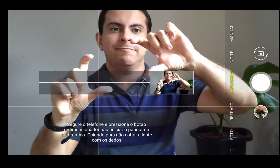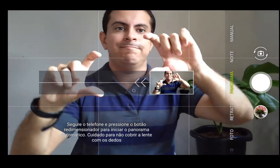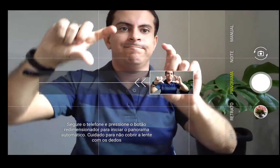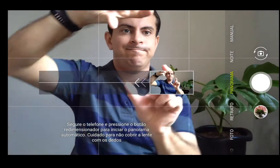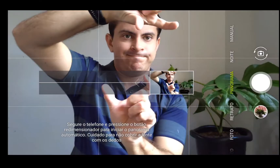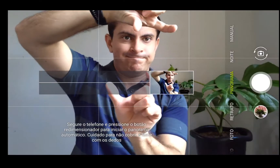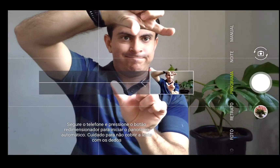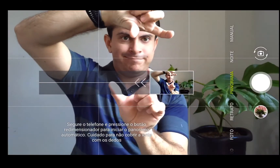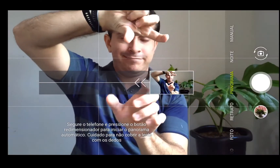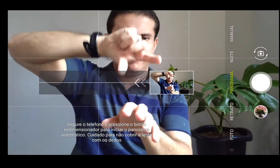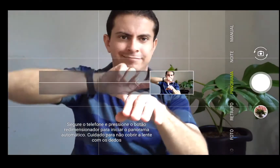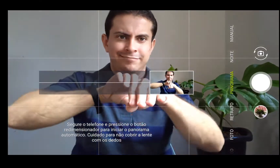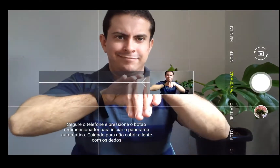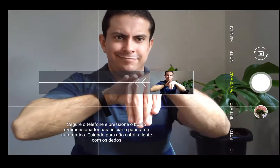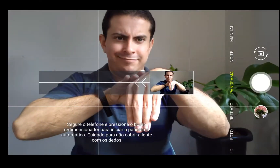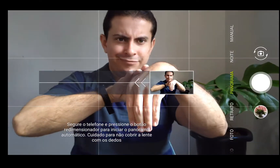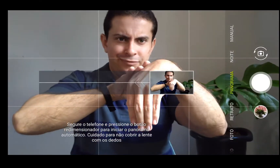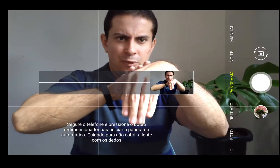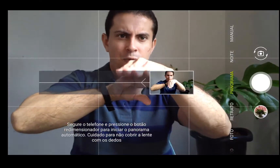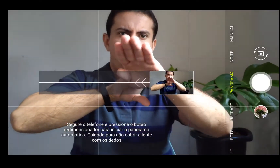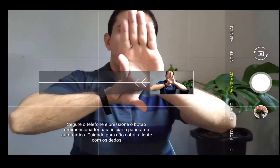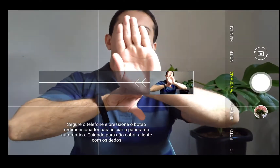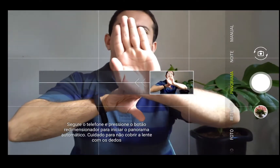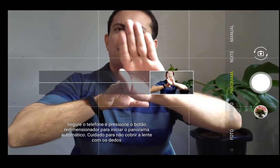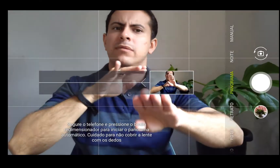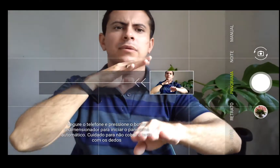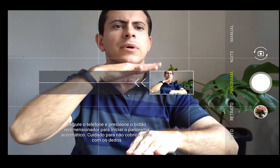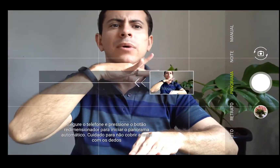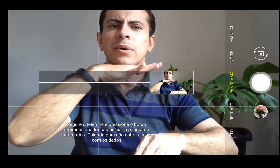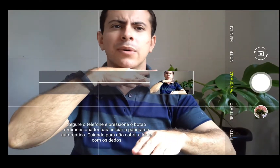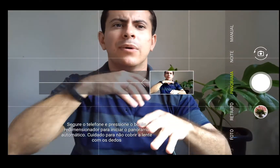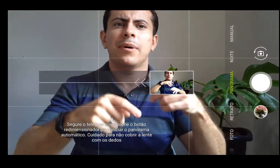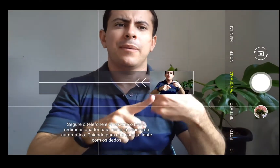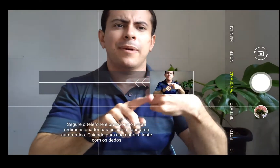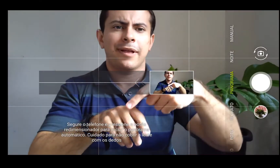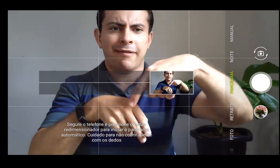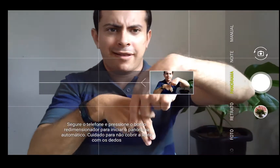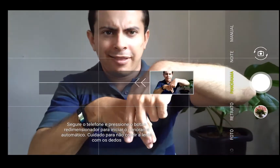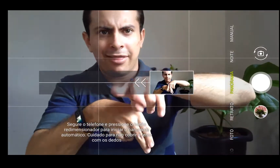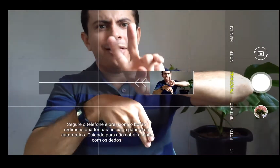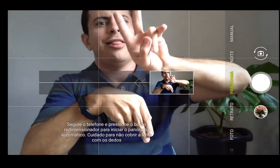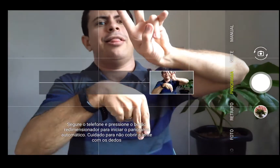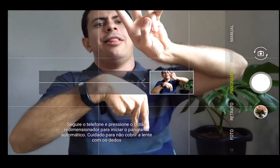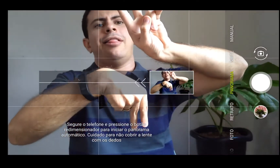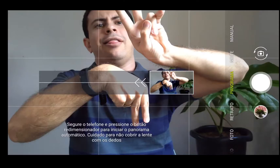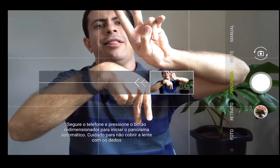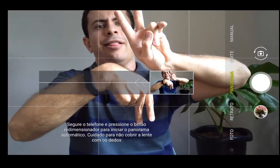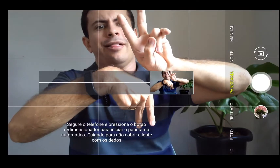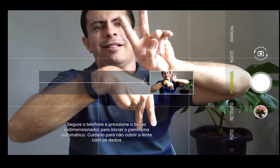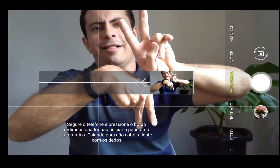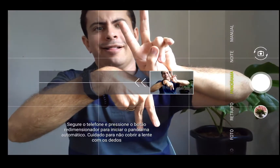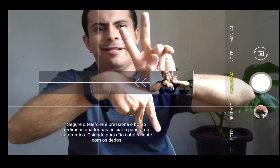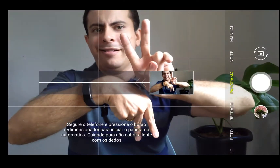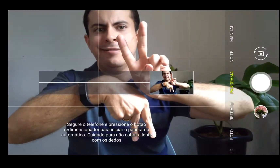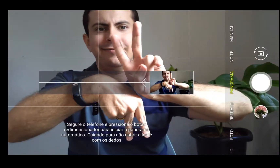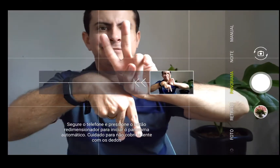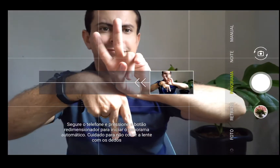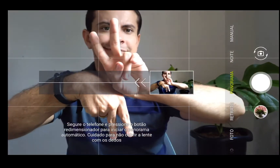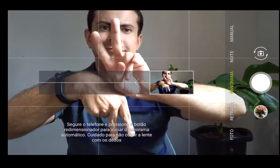para cima, porque vai sair, as coisas vão ficar de cabeça para baixo, né, porque vai pegar do chão ao teto.